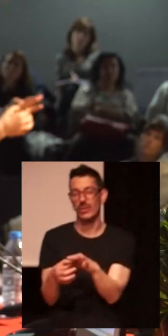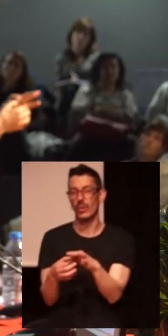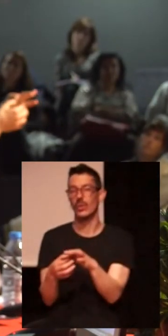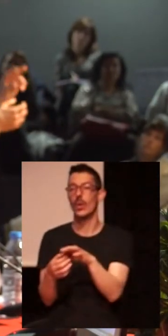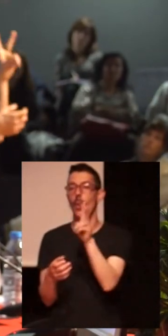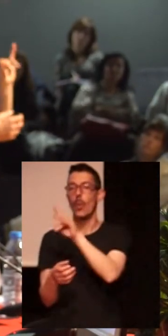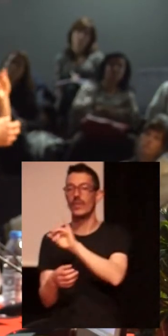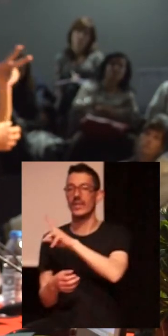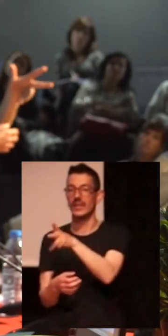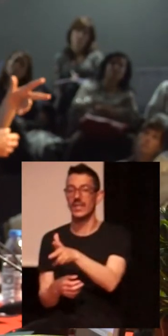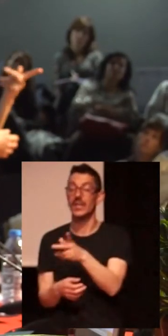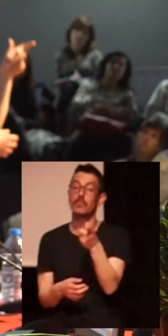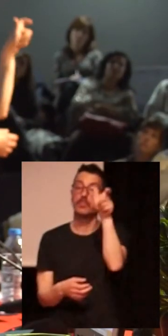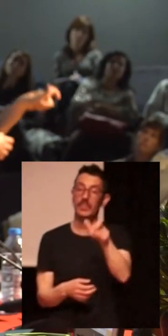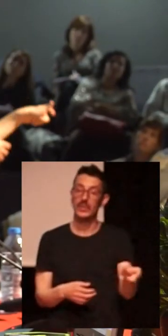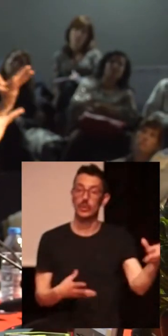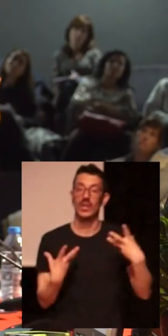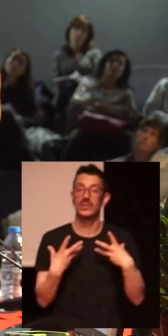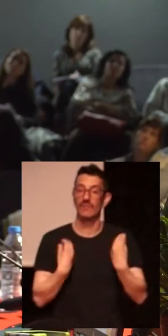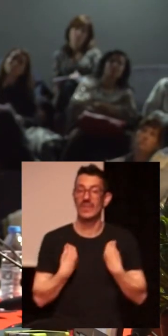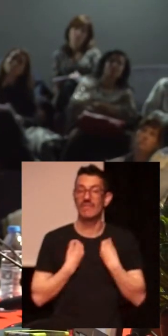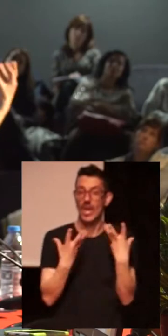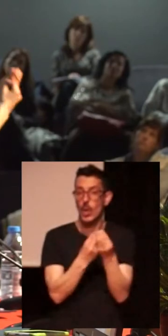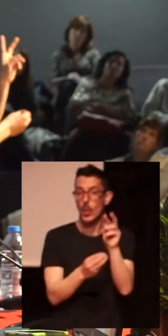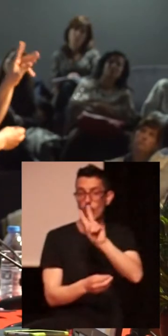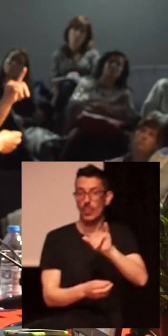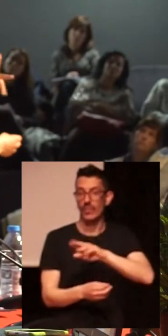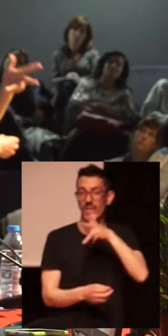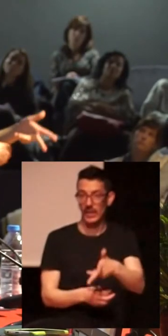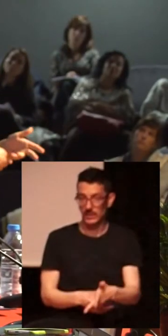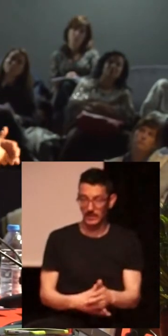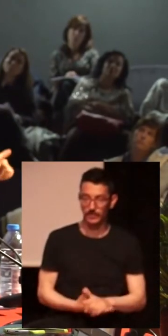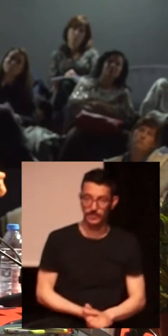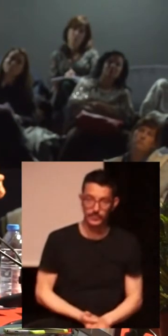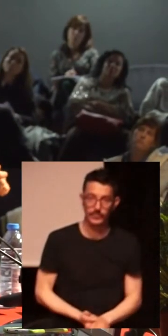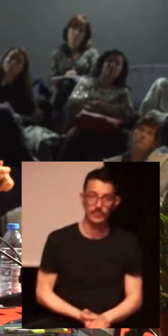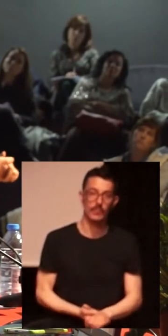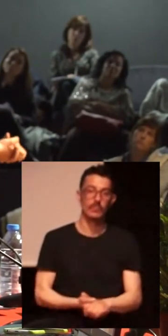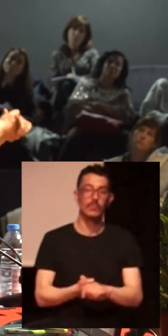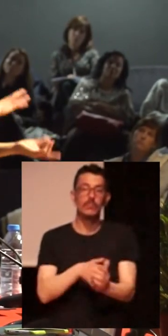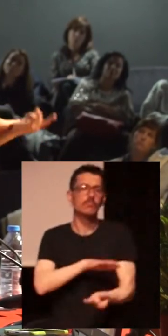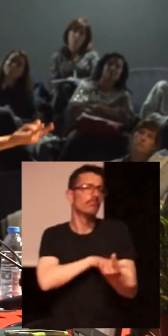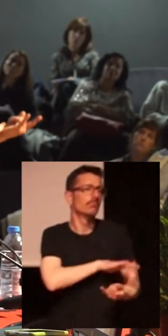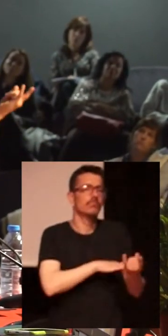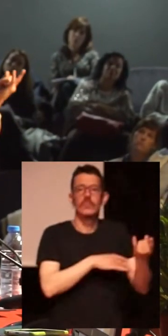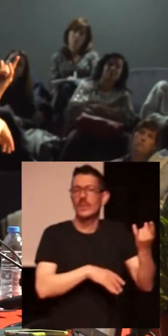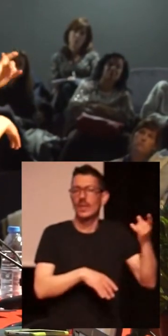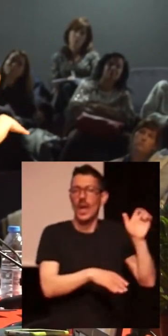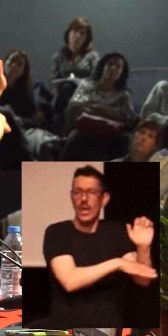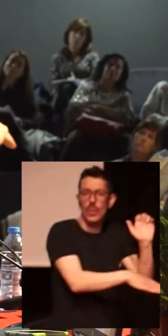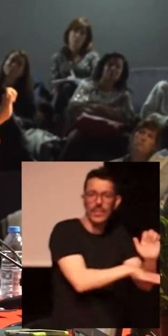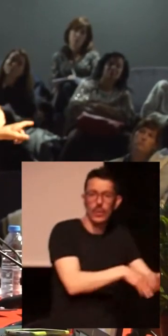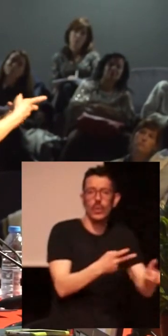manifiesta en distintos datos. En todos los países, en Ecuador, pero en España, por ejemplo,